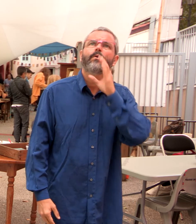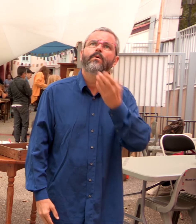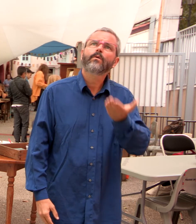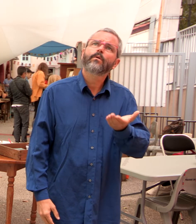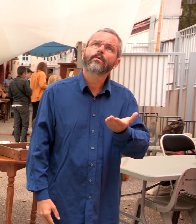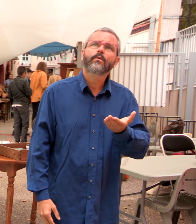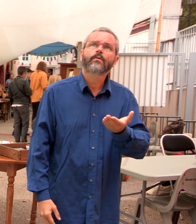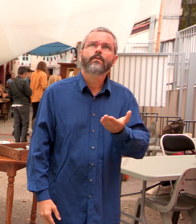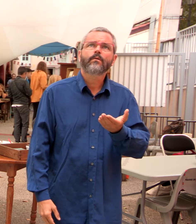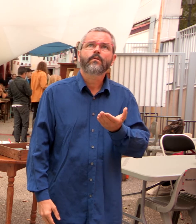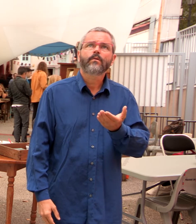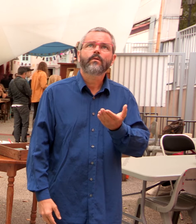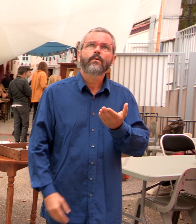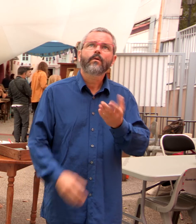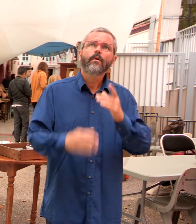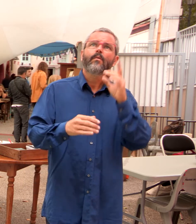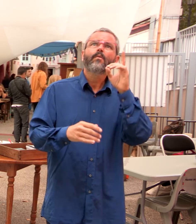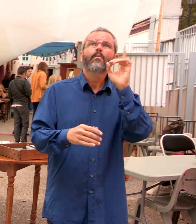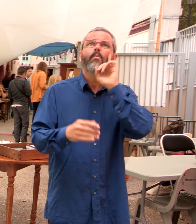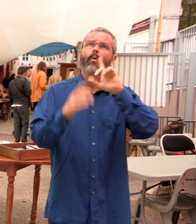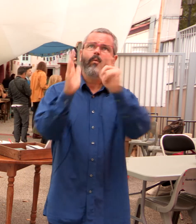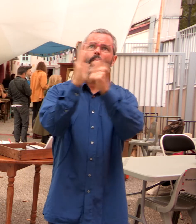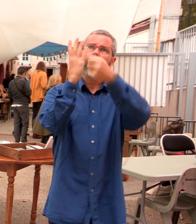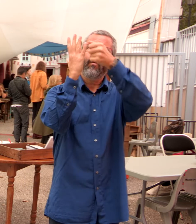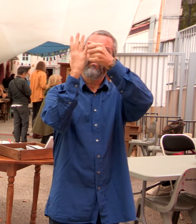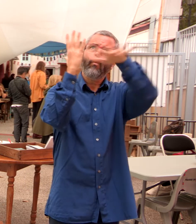Maman, pourquoi en automne les feuilles elles tombent des arbres ?